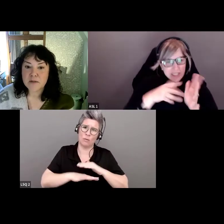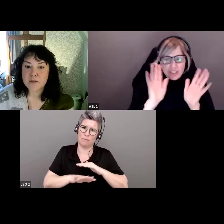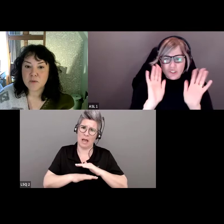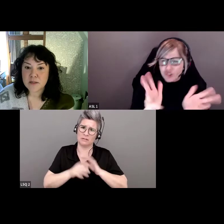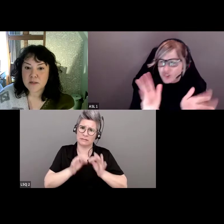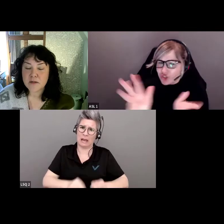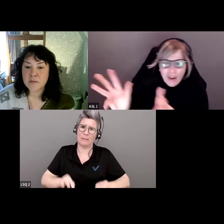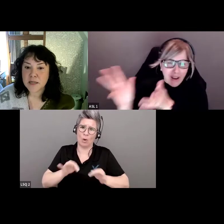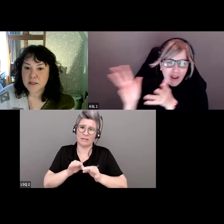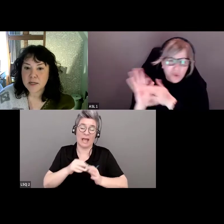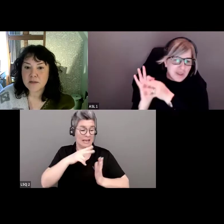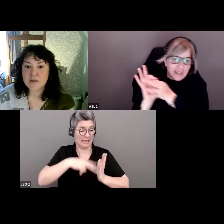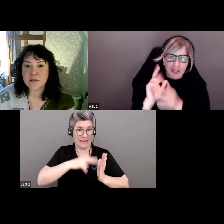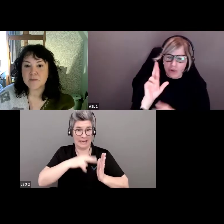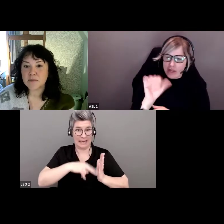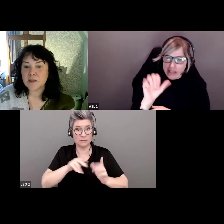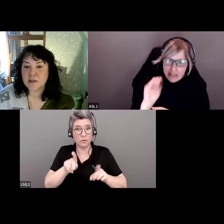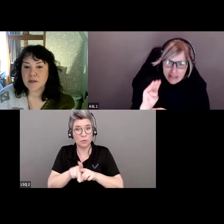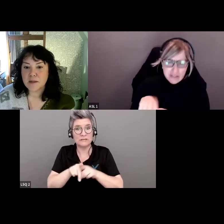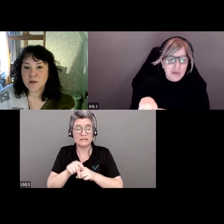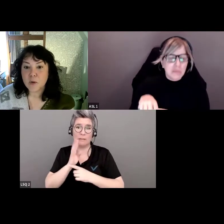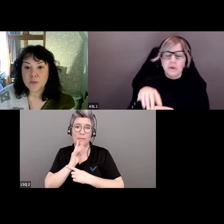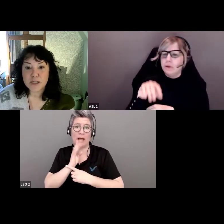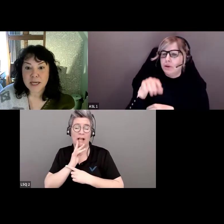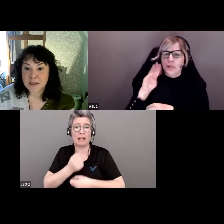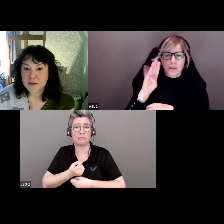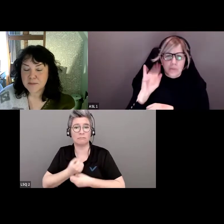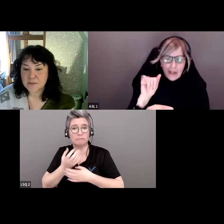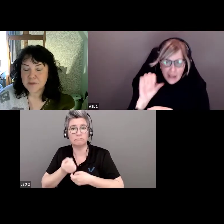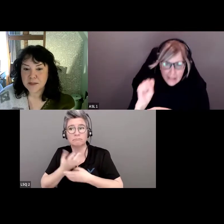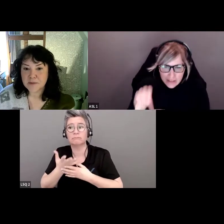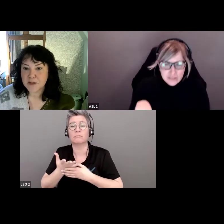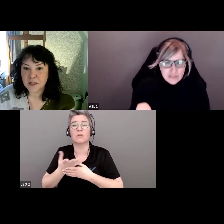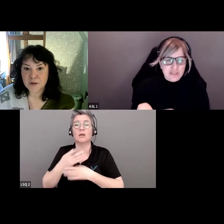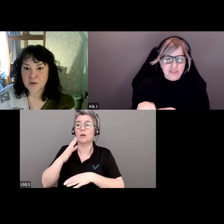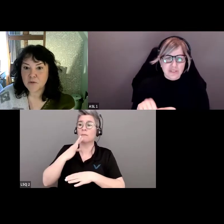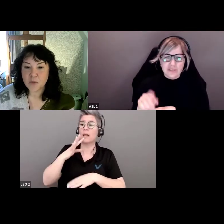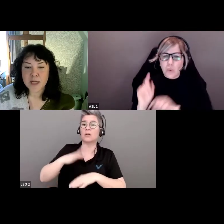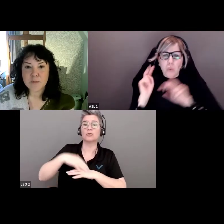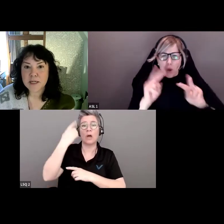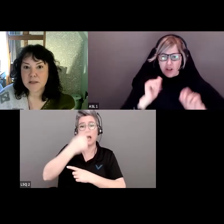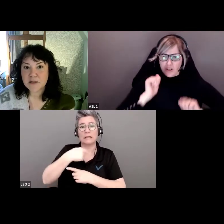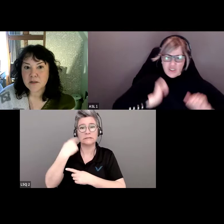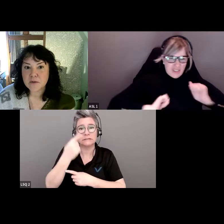Lire et aussi parler. Parler aux gens du racisme.